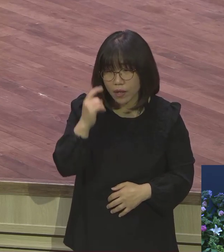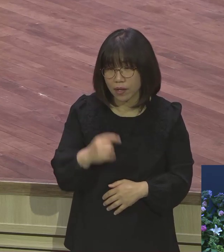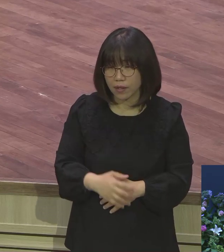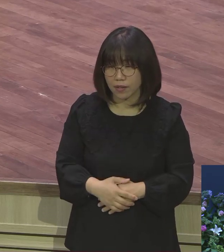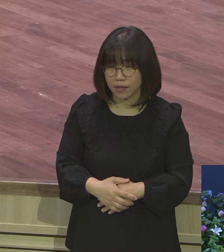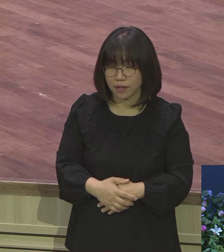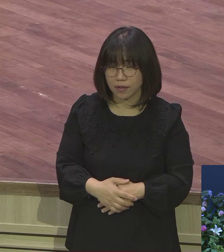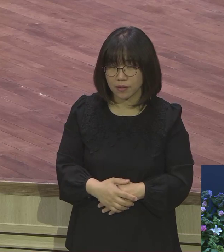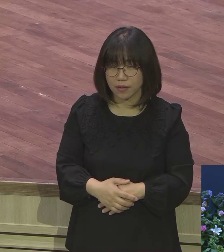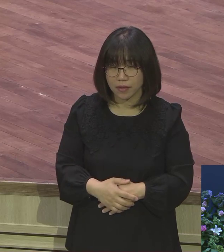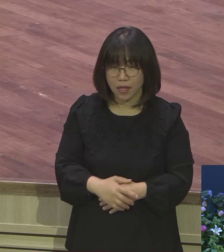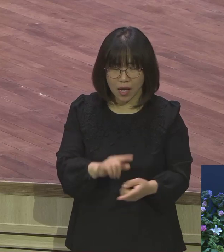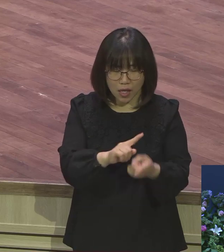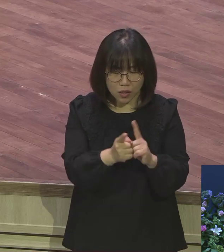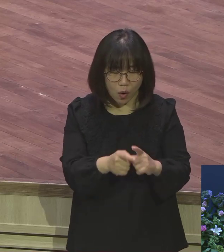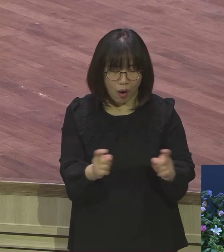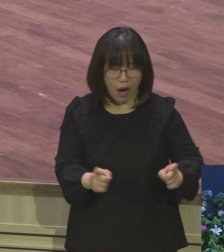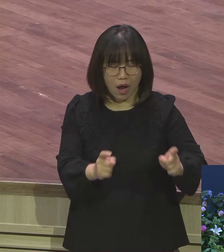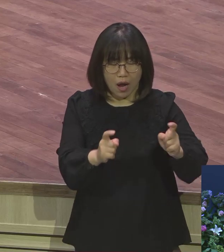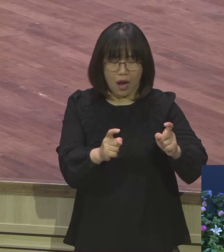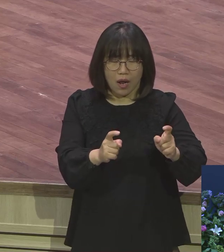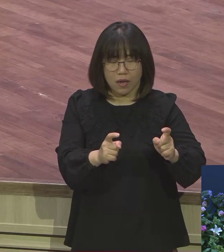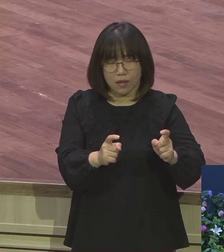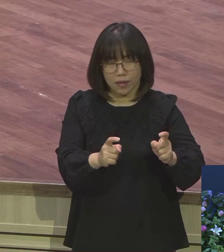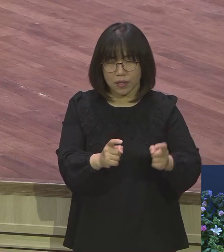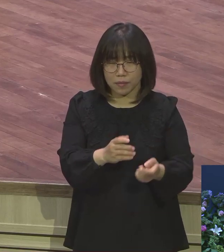앙당하고 살 이유가 없는 거예요 주님이 나와 함께 하시는데